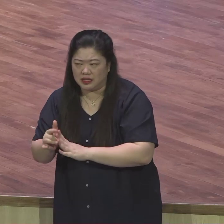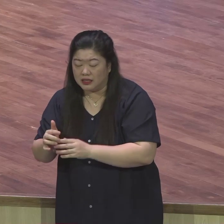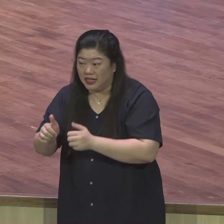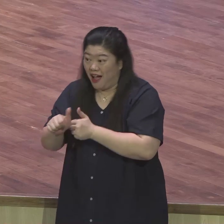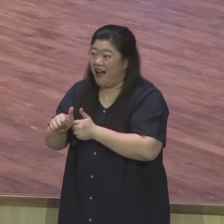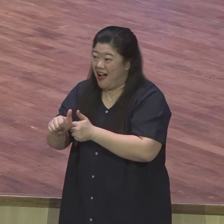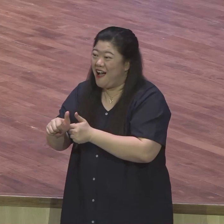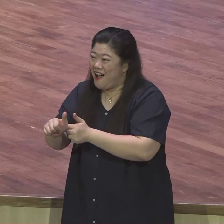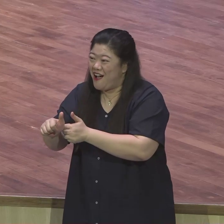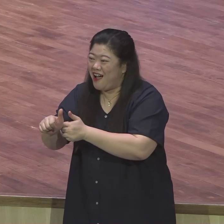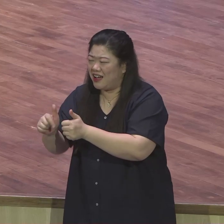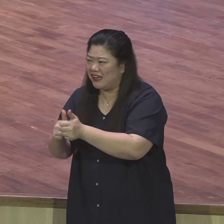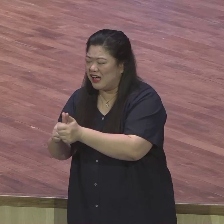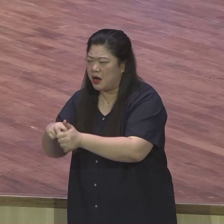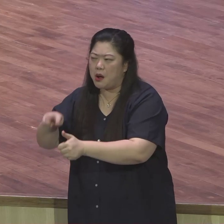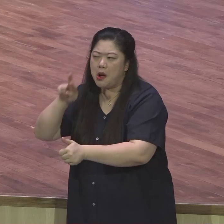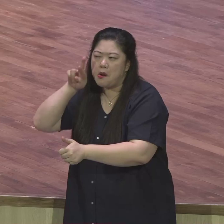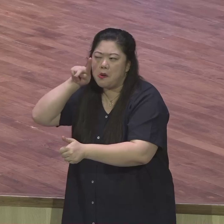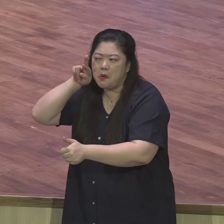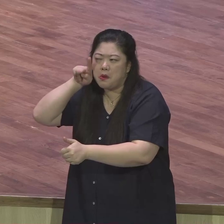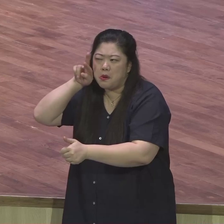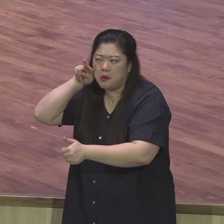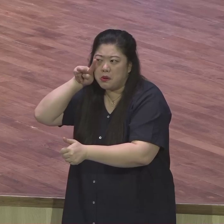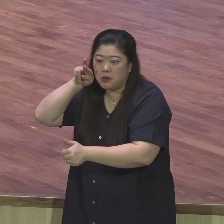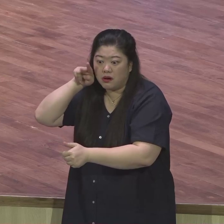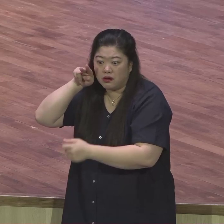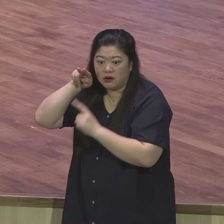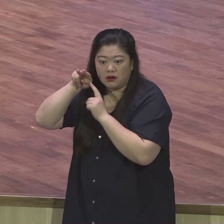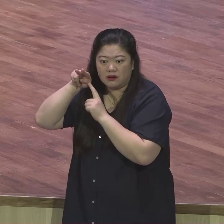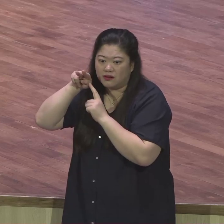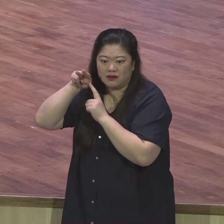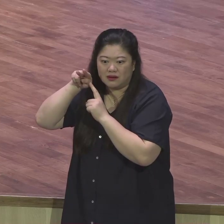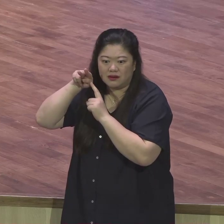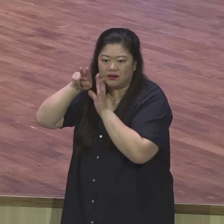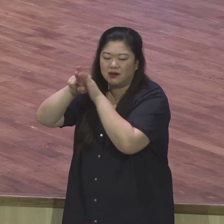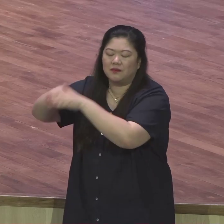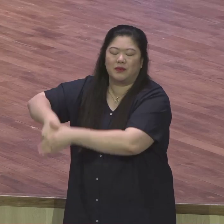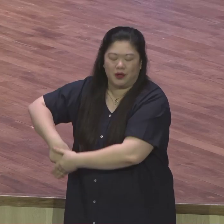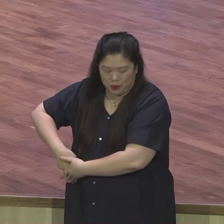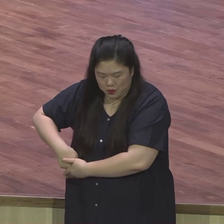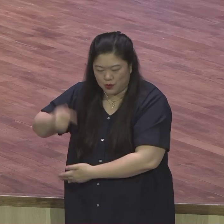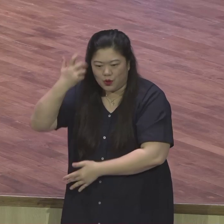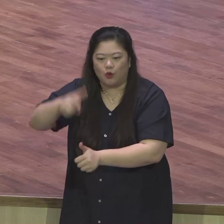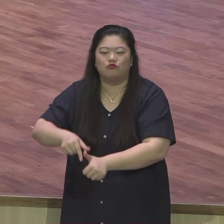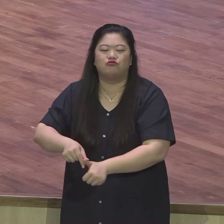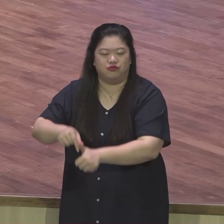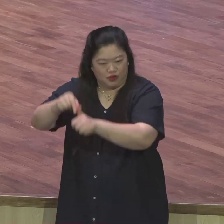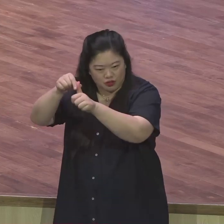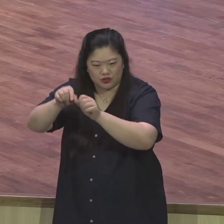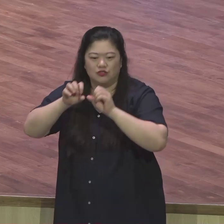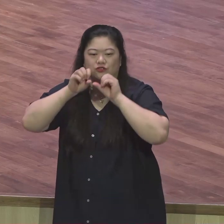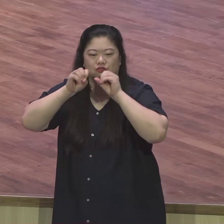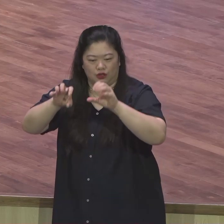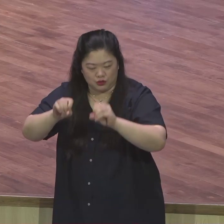성취의 땅을 지어게 돼. 모든 건 구원이에요. 구원. 영원구원. 모든 건 전도와 성교란 말이에요. 여기에 다 맞춰야 된단 말이에요.